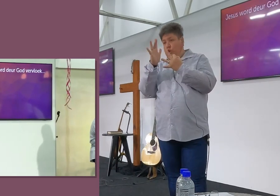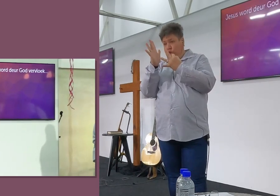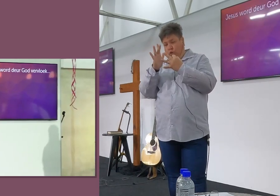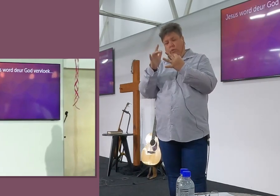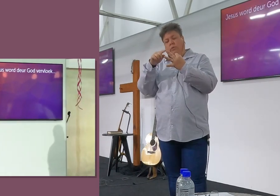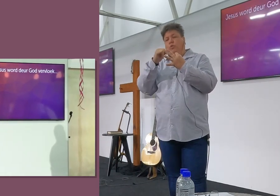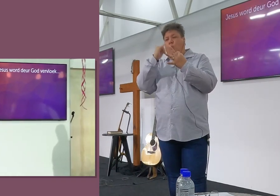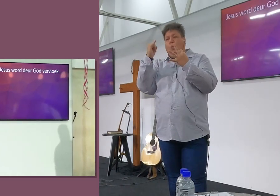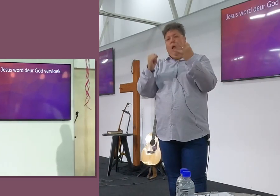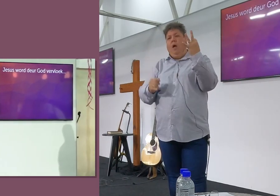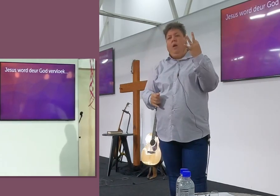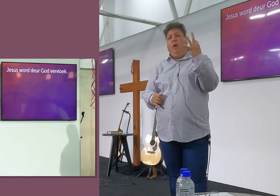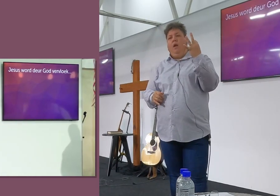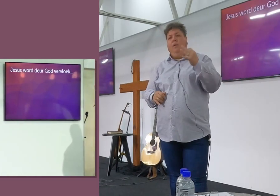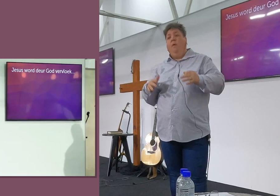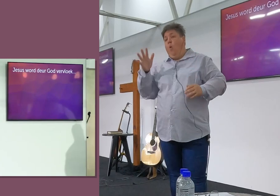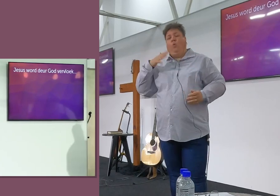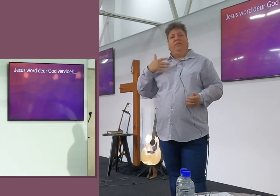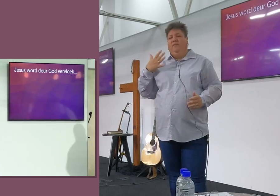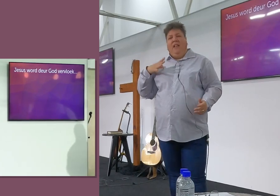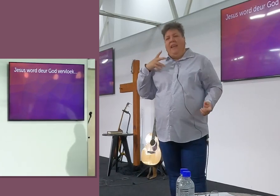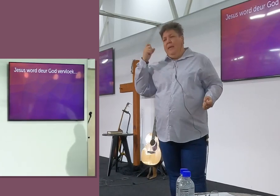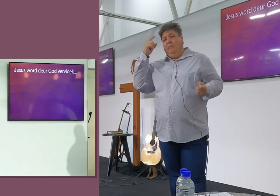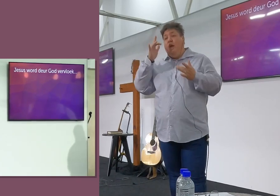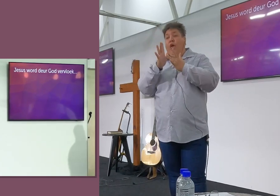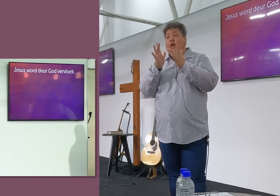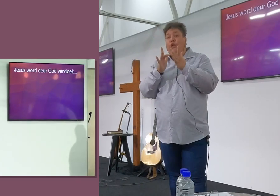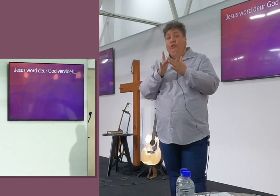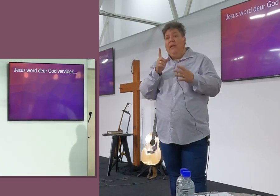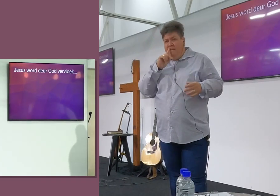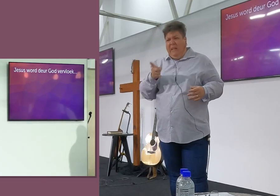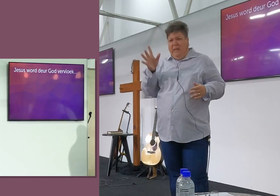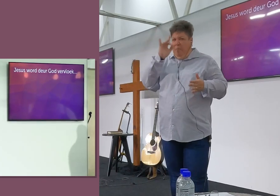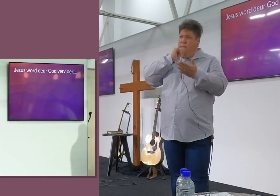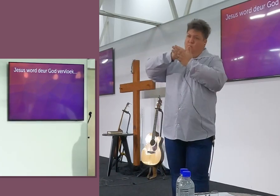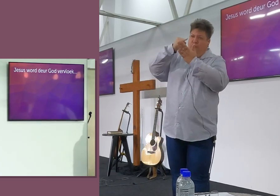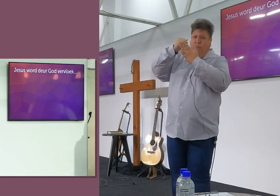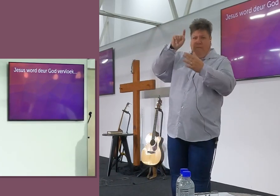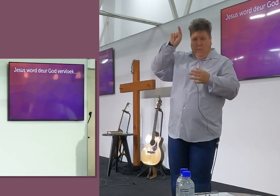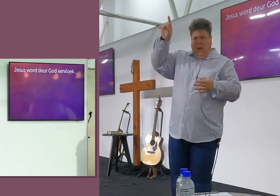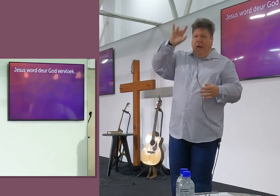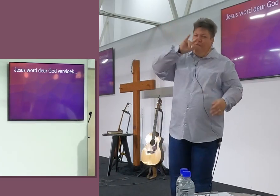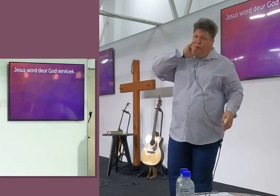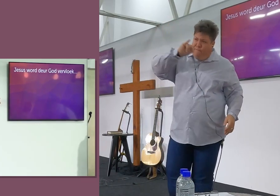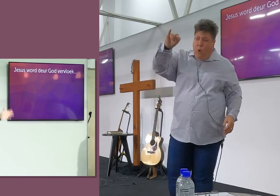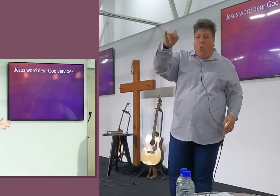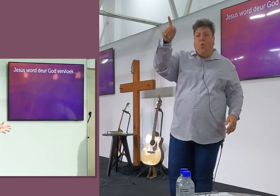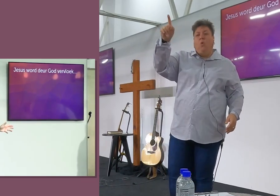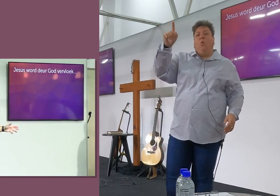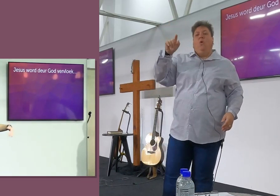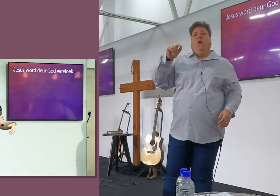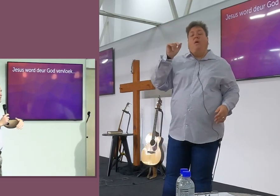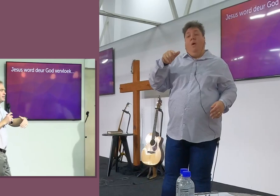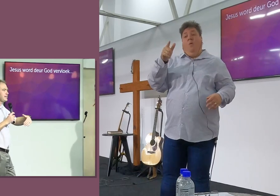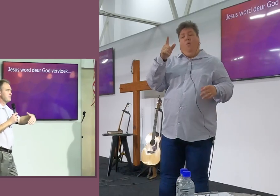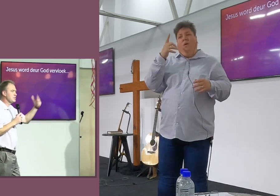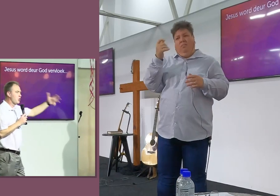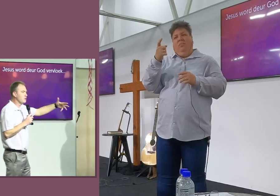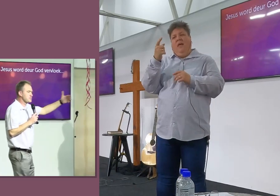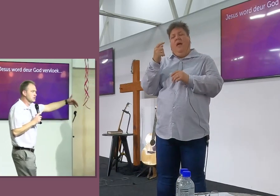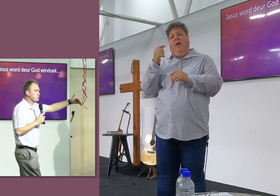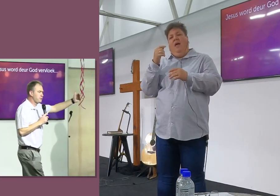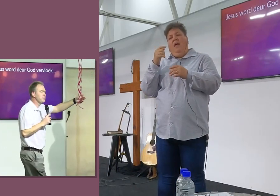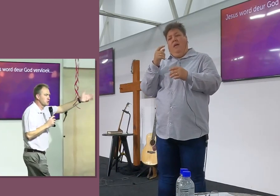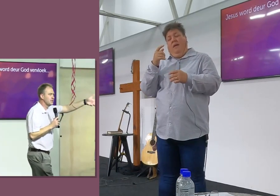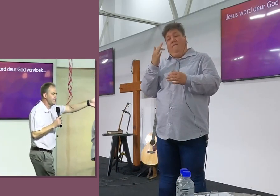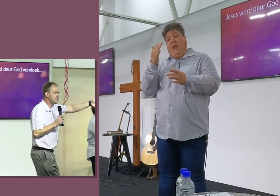die ding wat ek en jou, Dalk nie wil sê nie, Maar Jesus was, Een vervloekte, Nou, Om een kriminele rekord te kry, Betekende, Jy moet in die